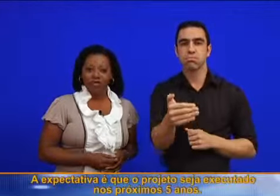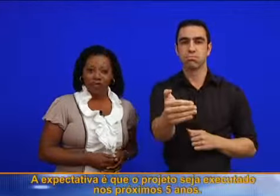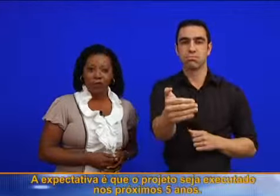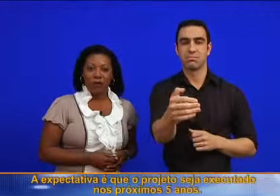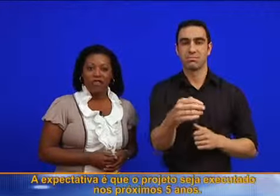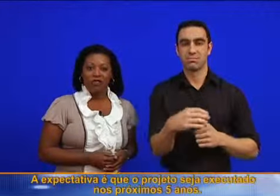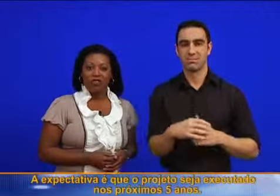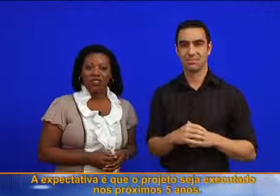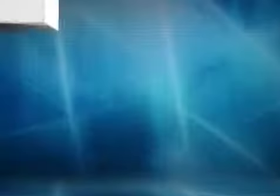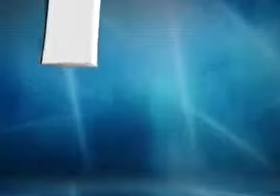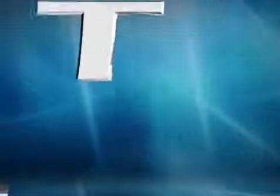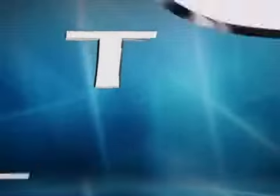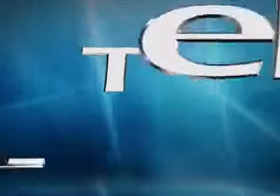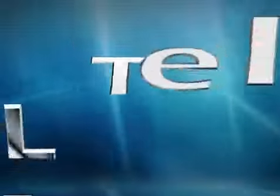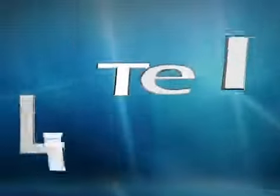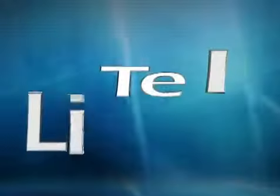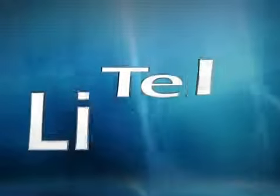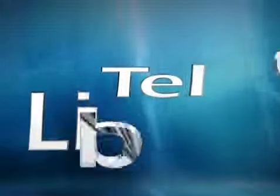próximos cinco anos.